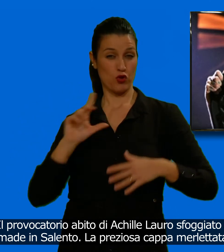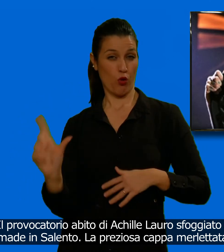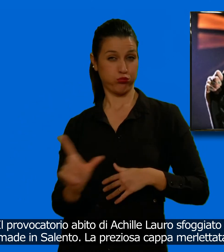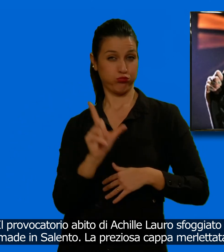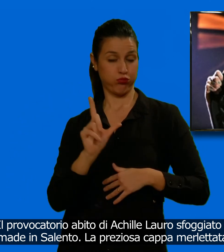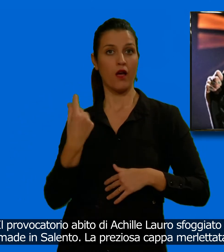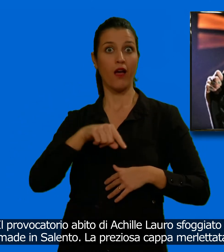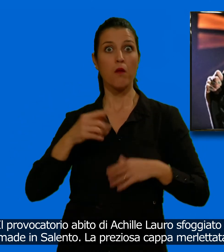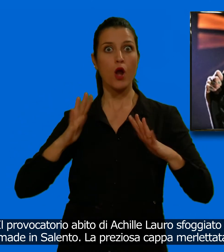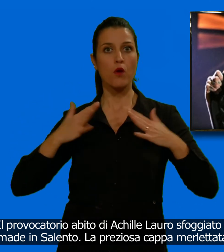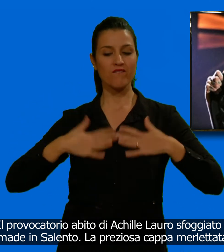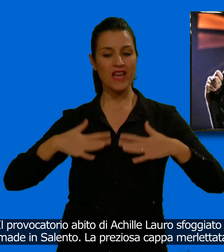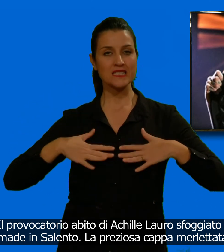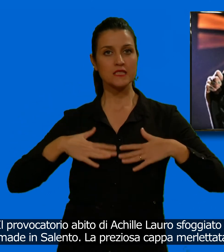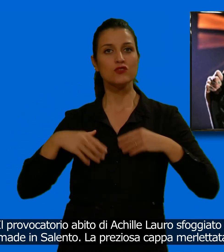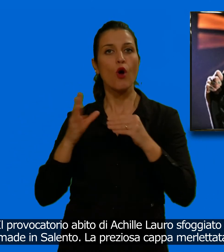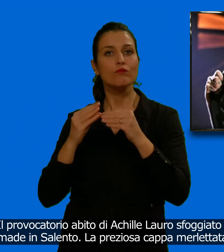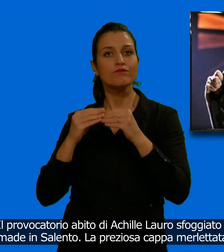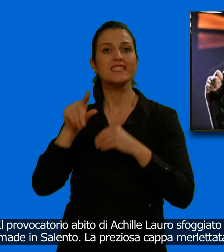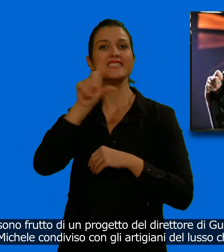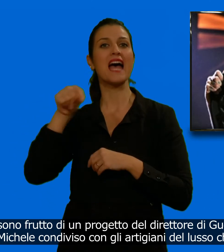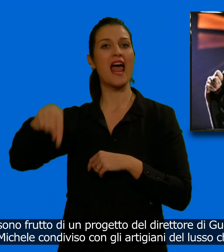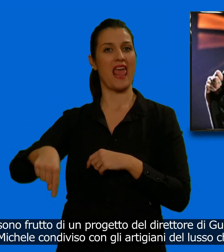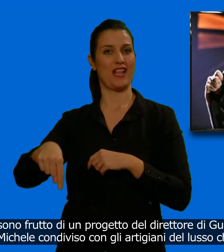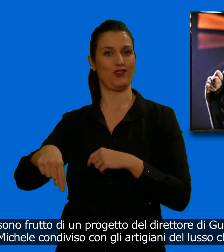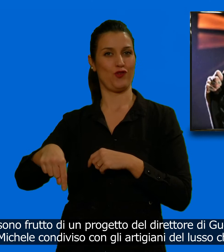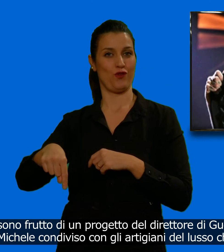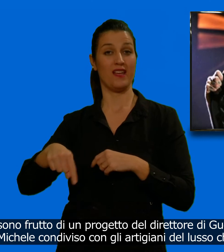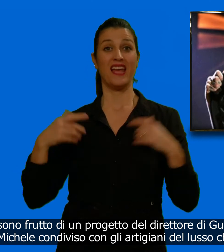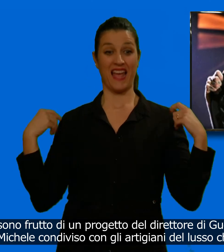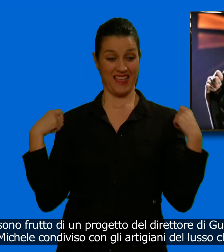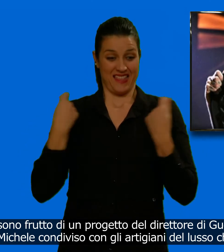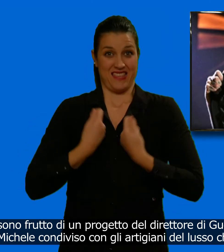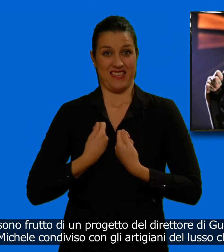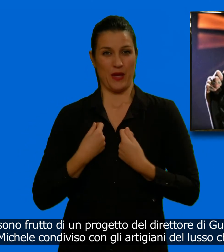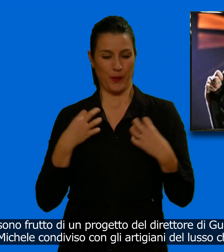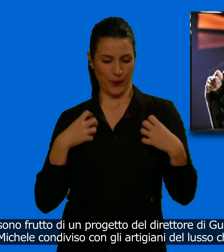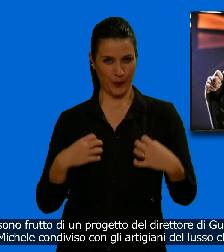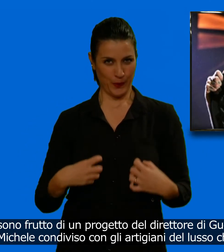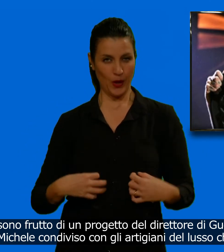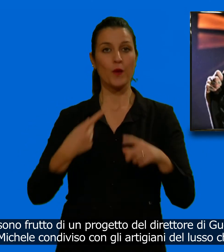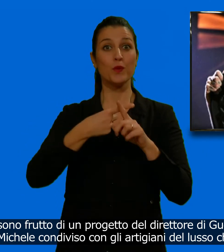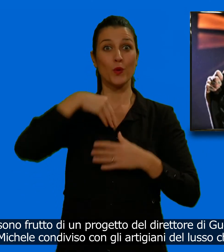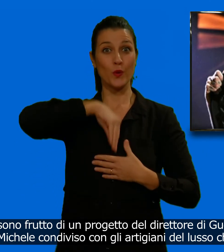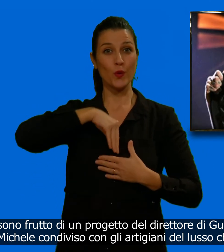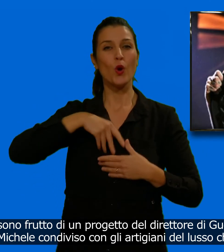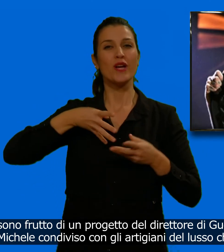La preziosa cappa merlettata e la tutina trasparente sono frutto di un progetto del